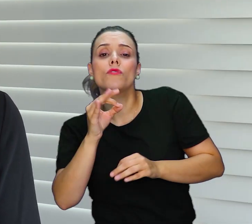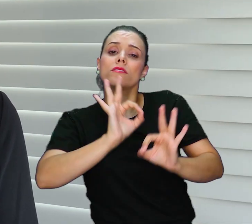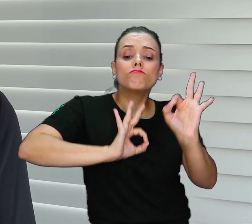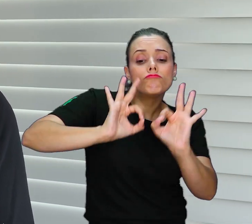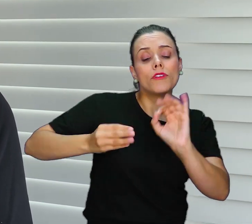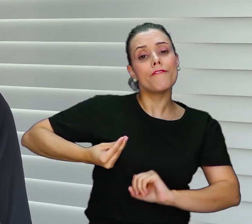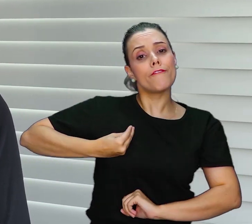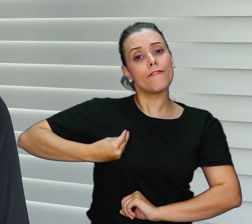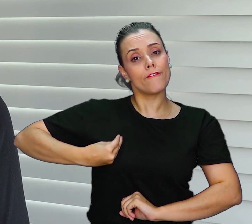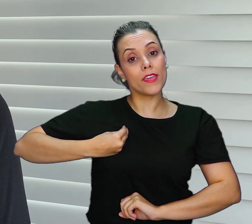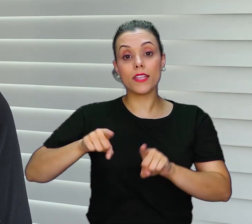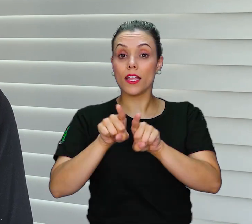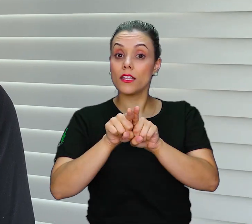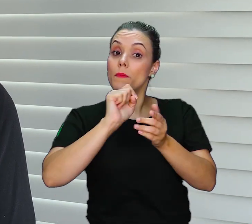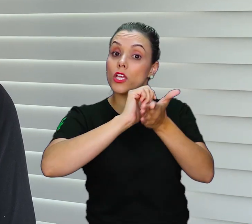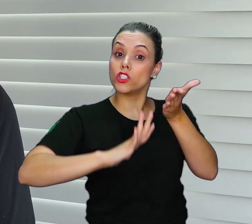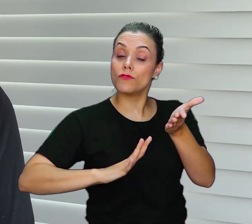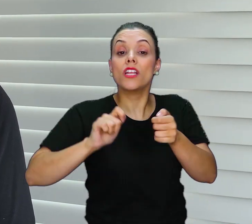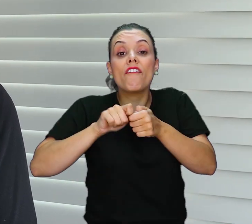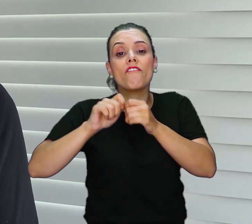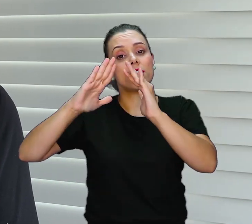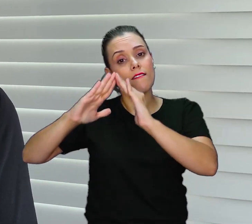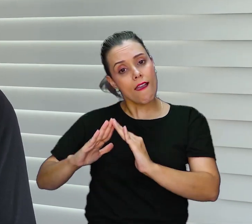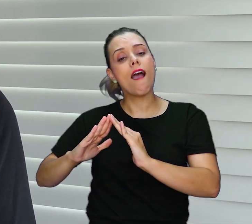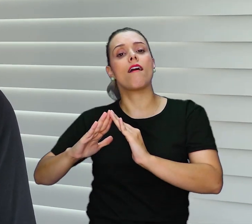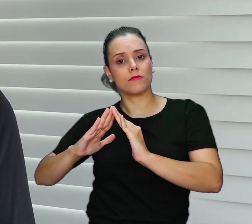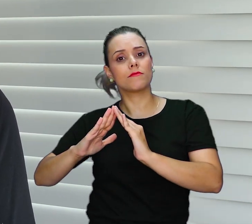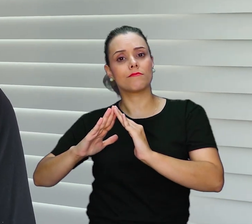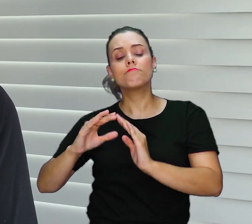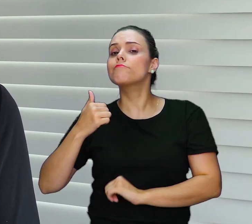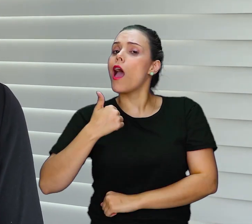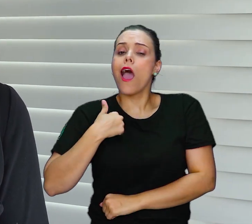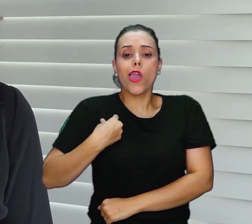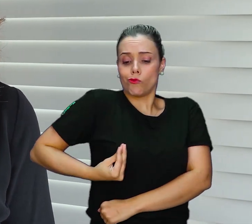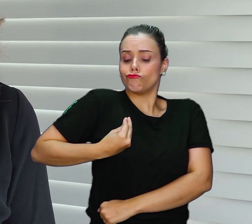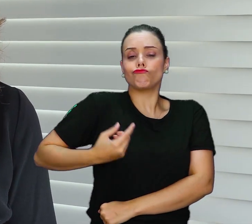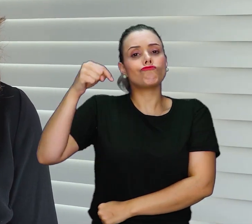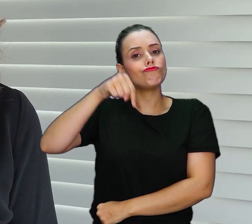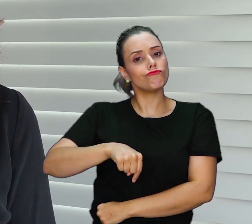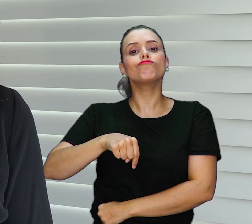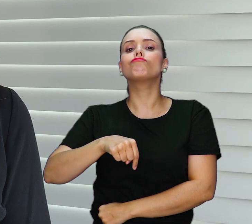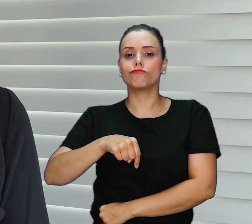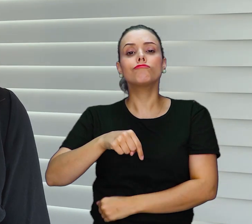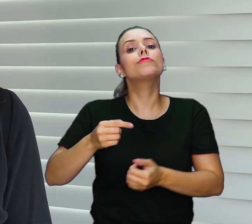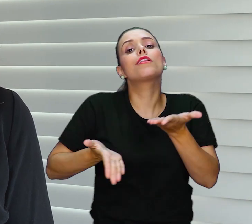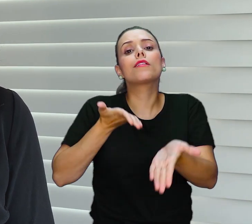atividades não presenciais. Estou à disposição, assim como todos os servidores, como todos nós, queremos sempre o